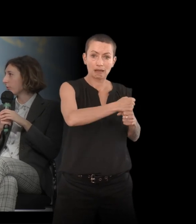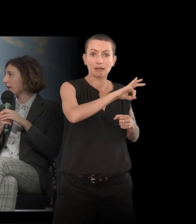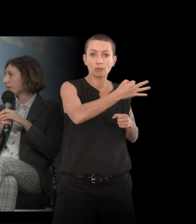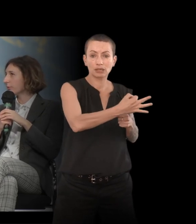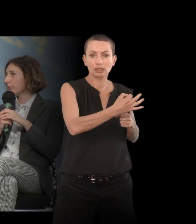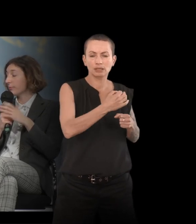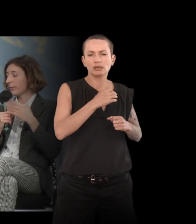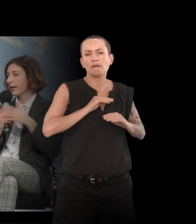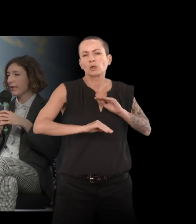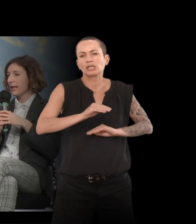frustrations.